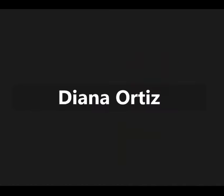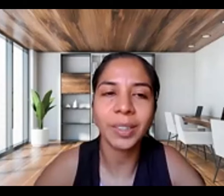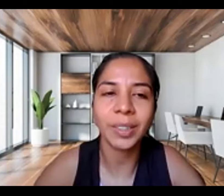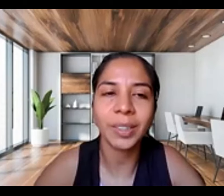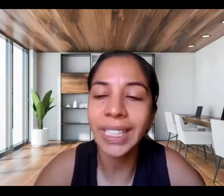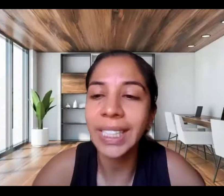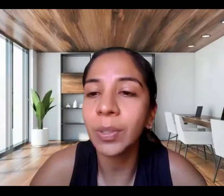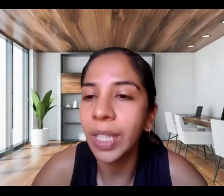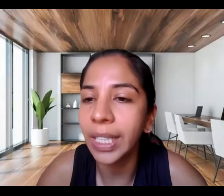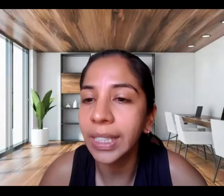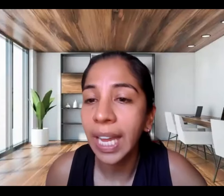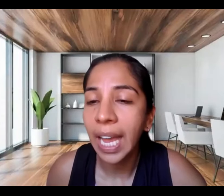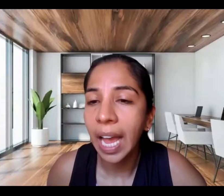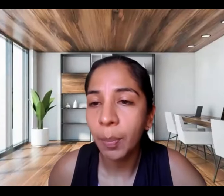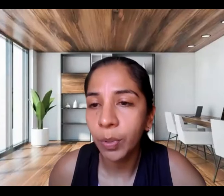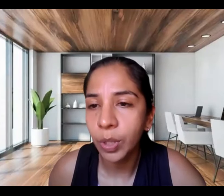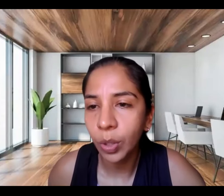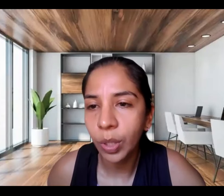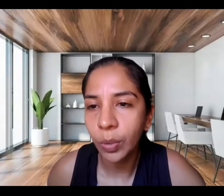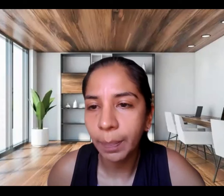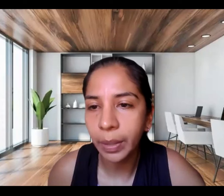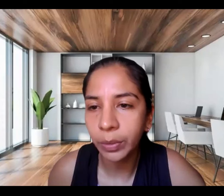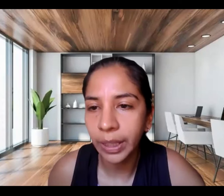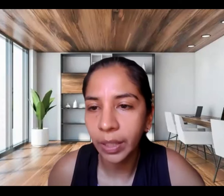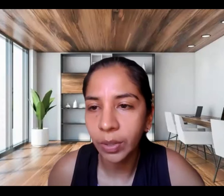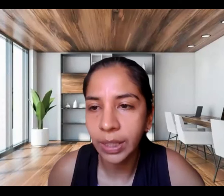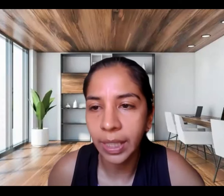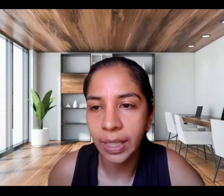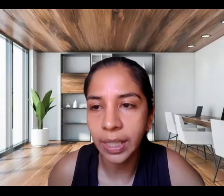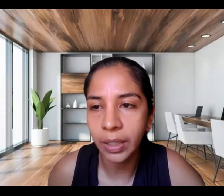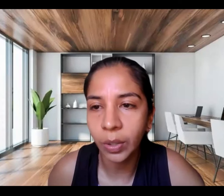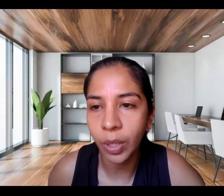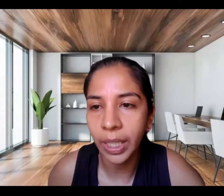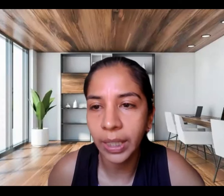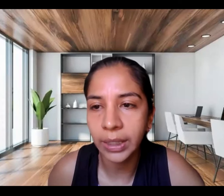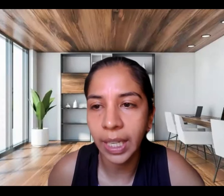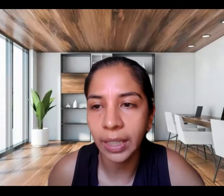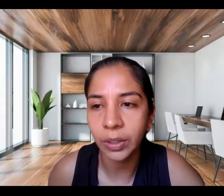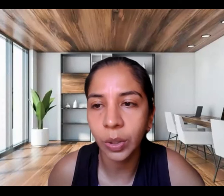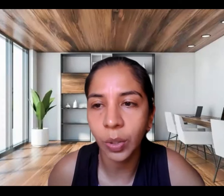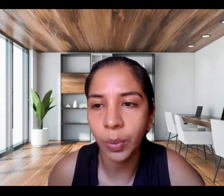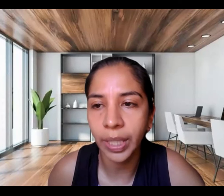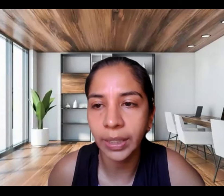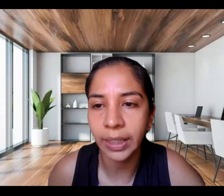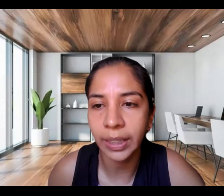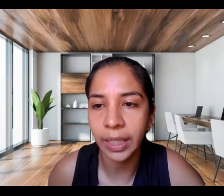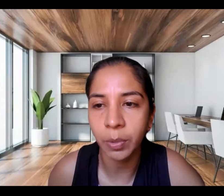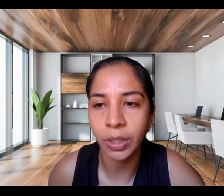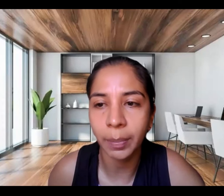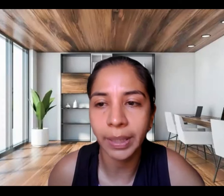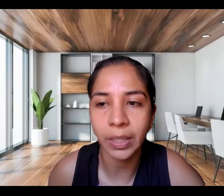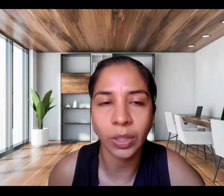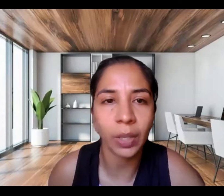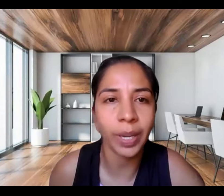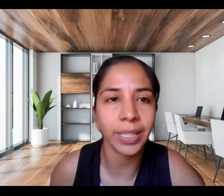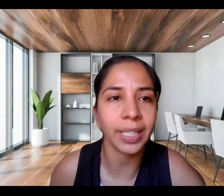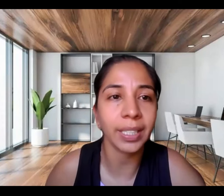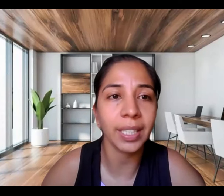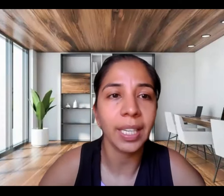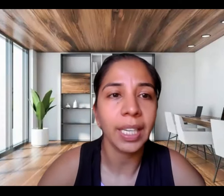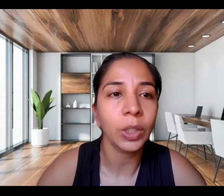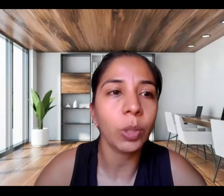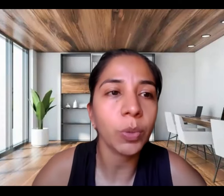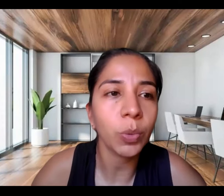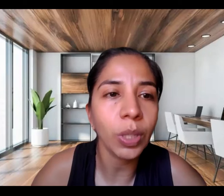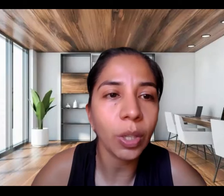Buenas tardes, muchas gracias a ustedes. A propósito de una pregunta que nos están haciendo en el chat sobre si tenemos interpretación de lengua de